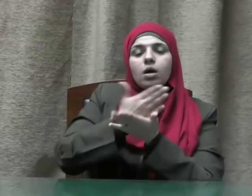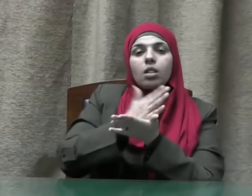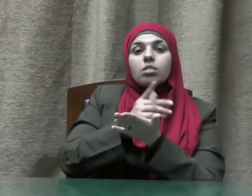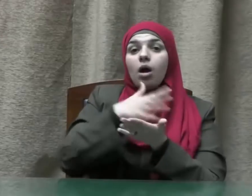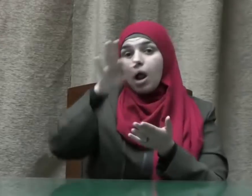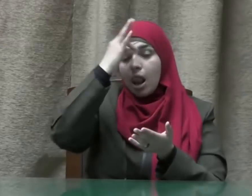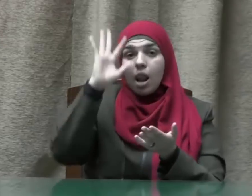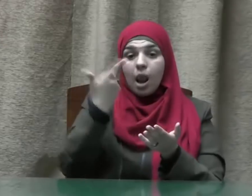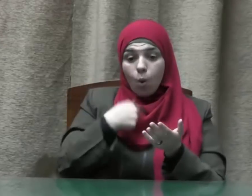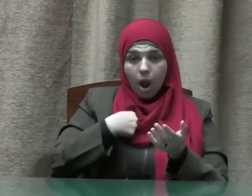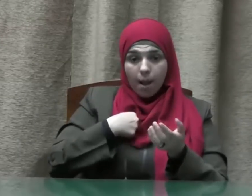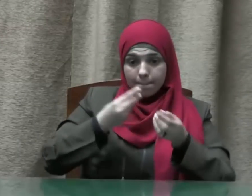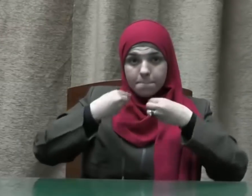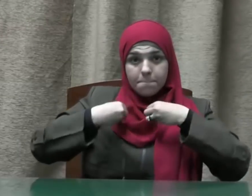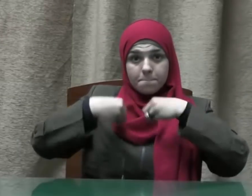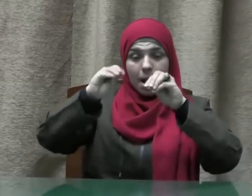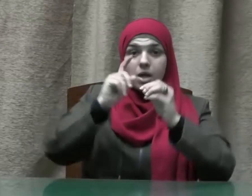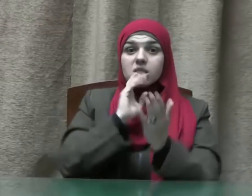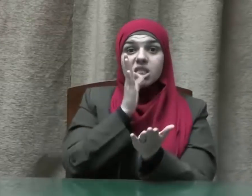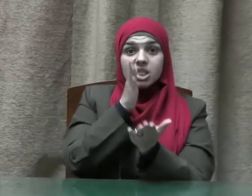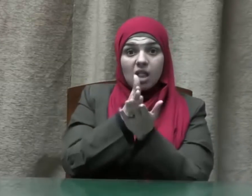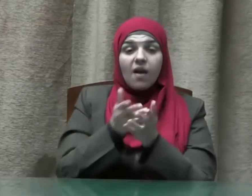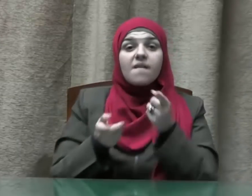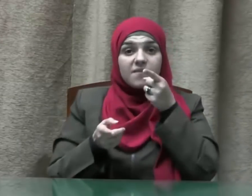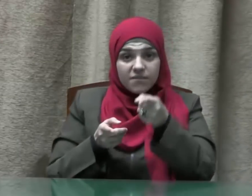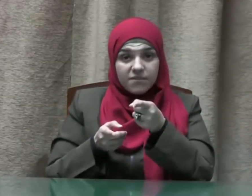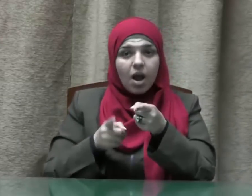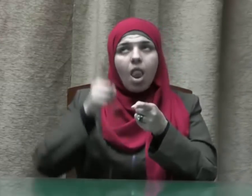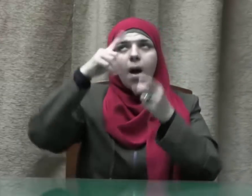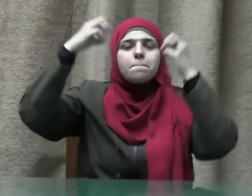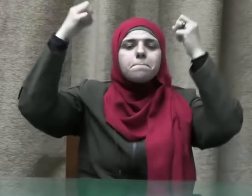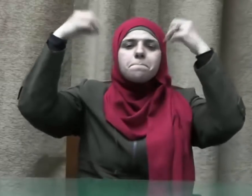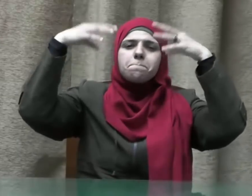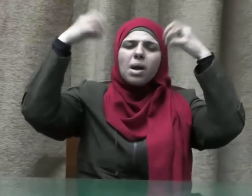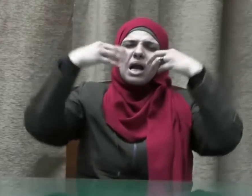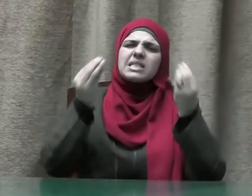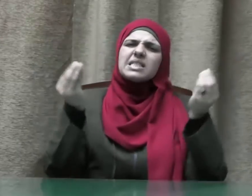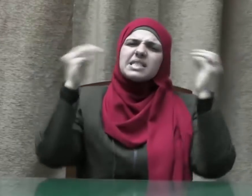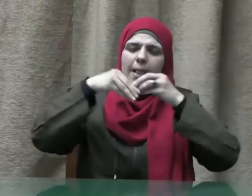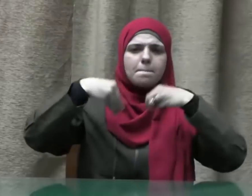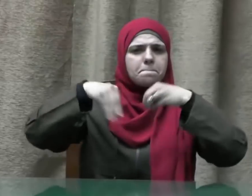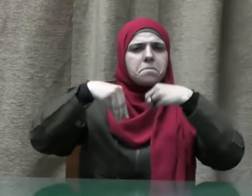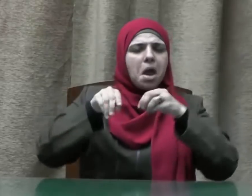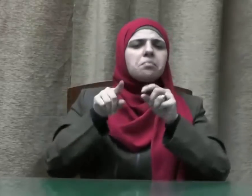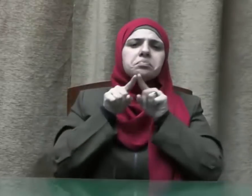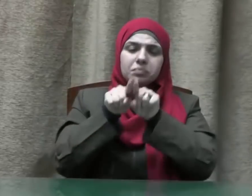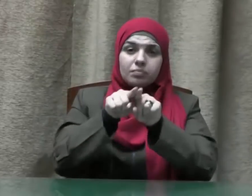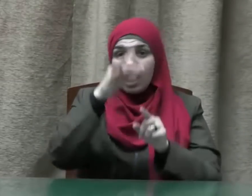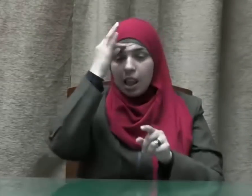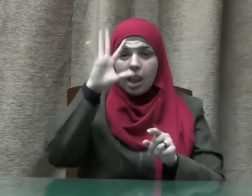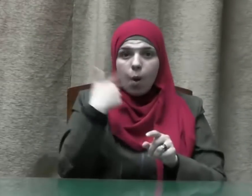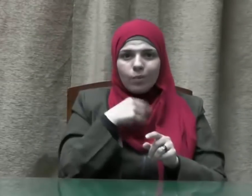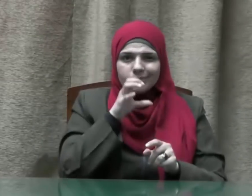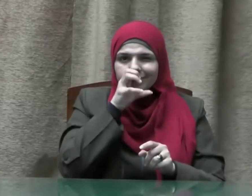صدقا وبينا بورك لهما في بيعهما وإن كتما وكذبا